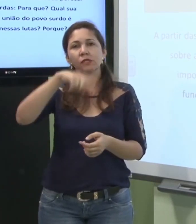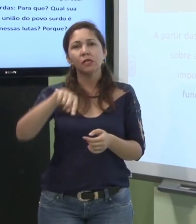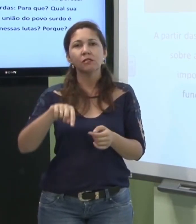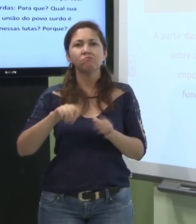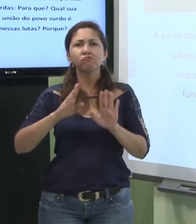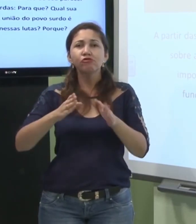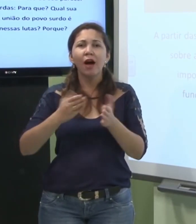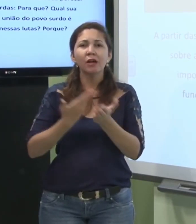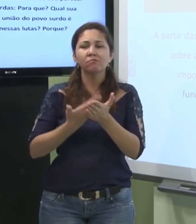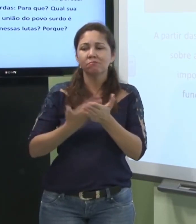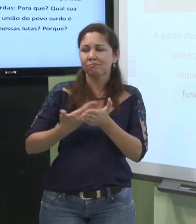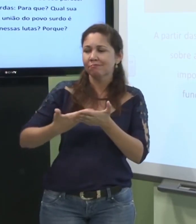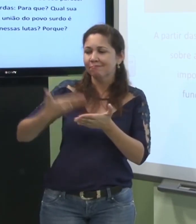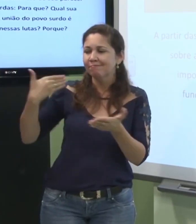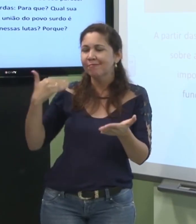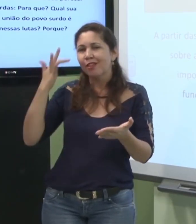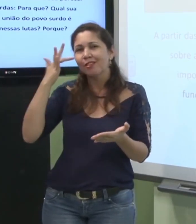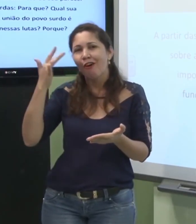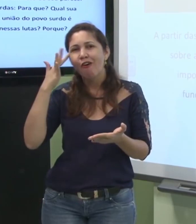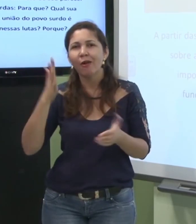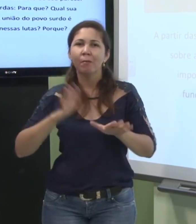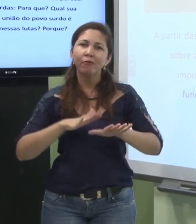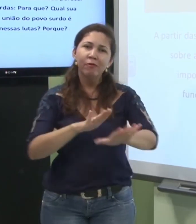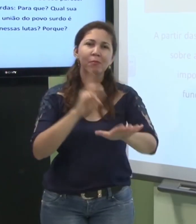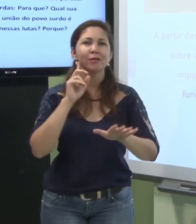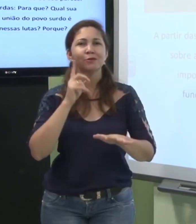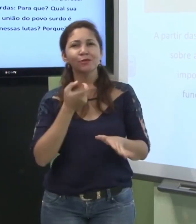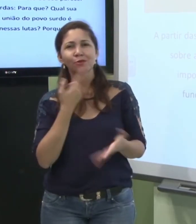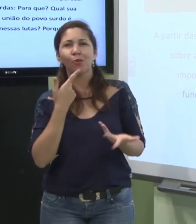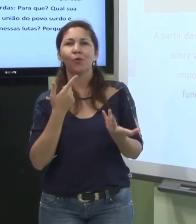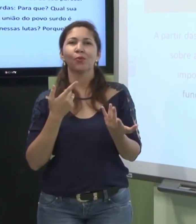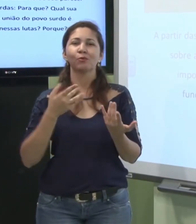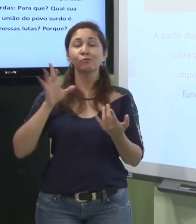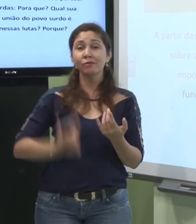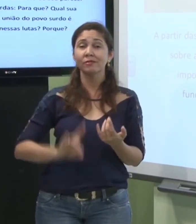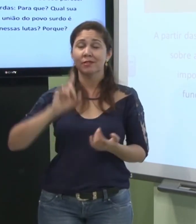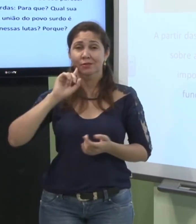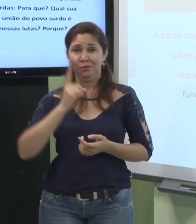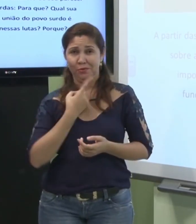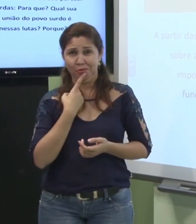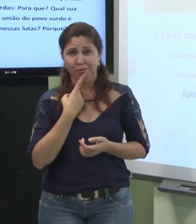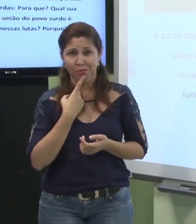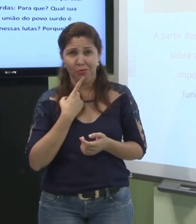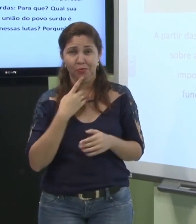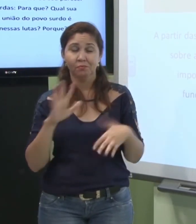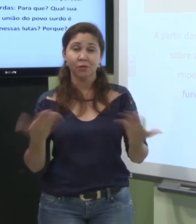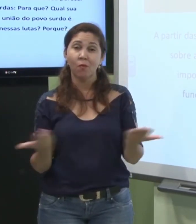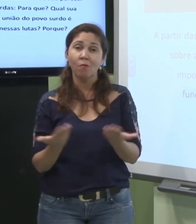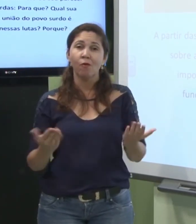esse fórum teórico sobre a discussão dos movimentos surdos a luta surda